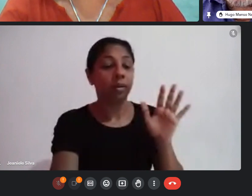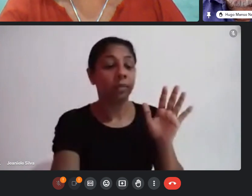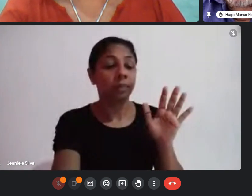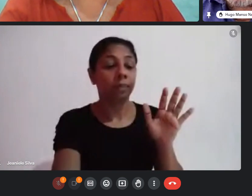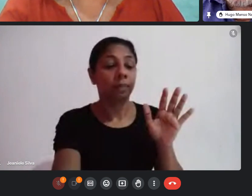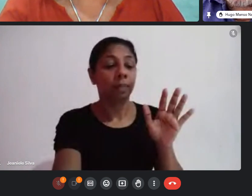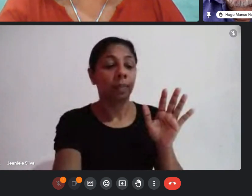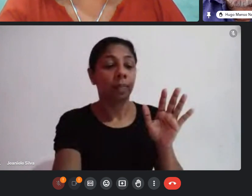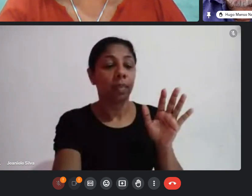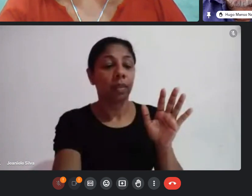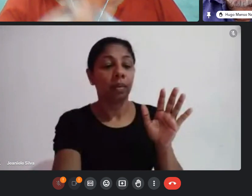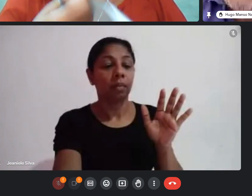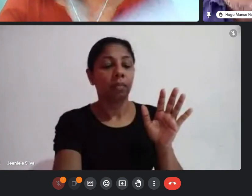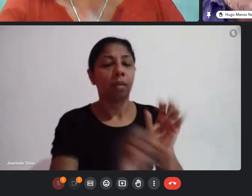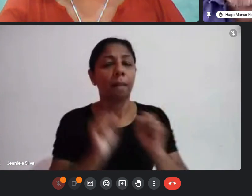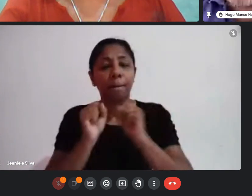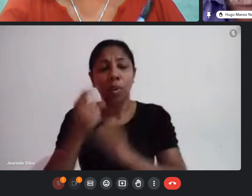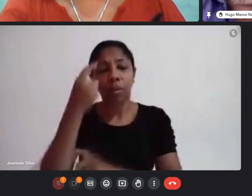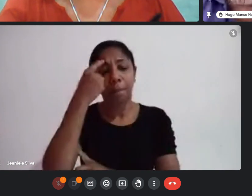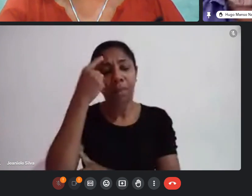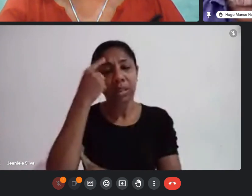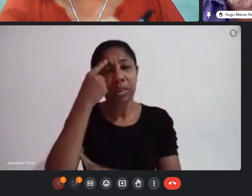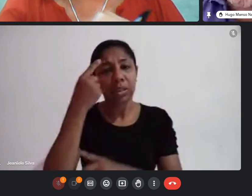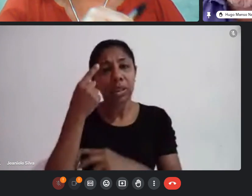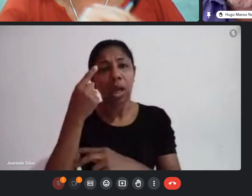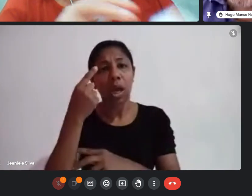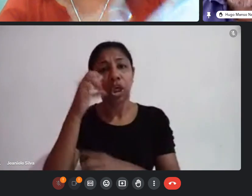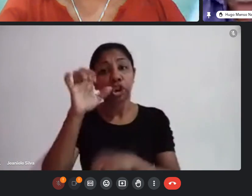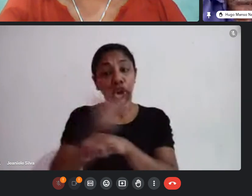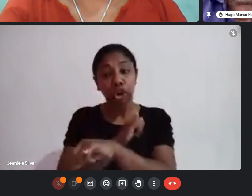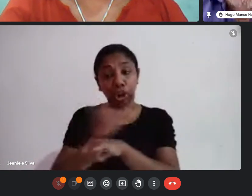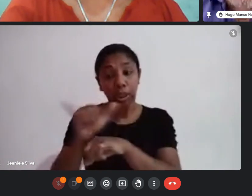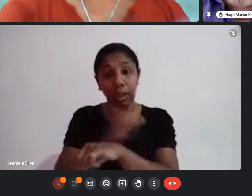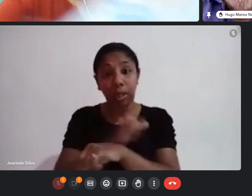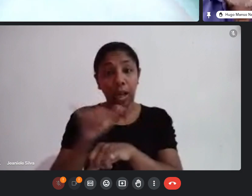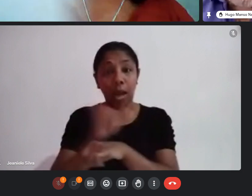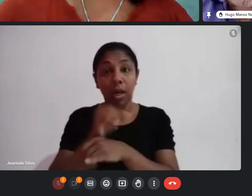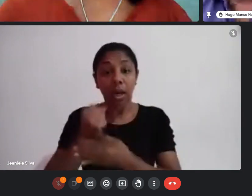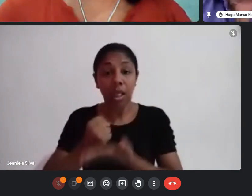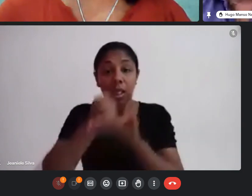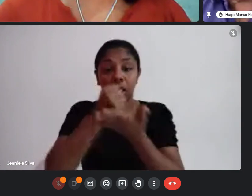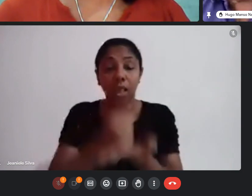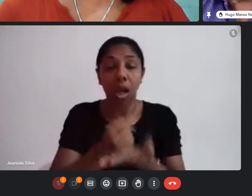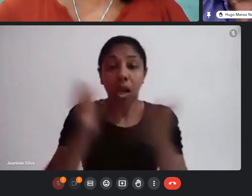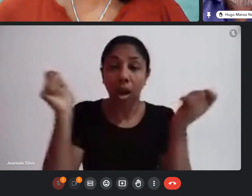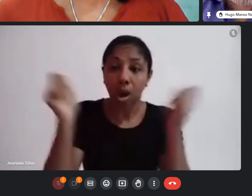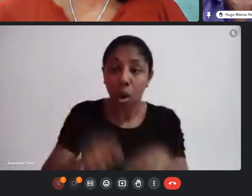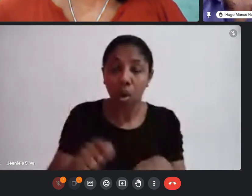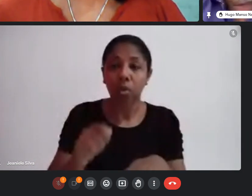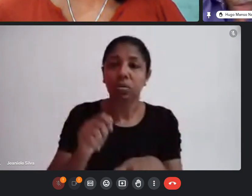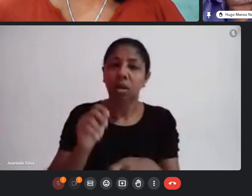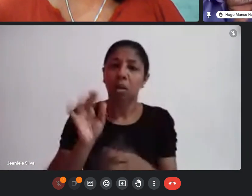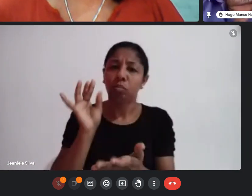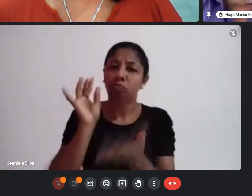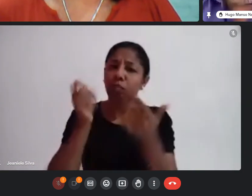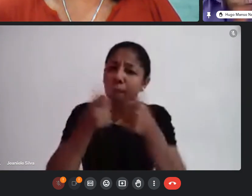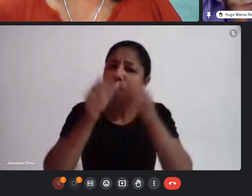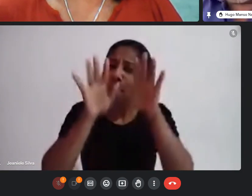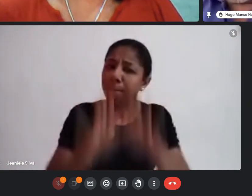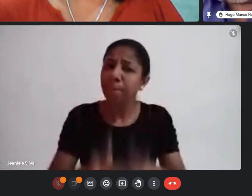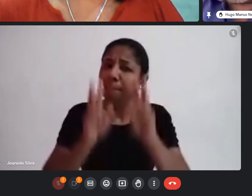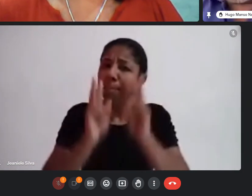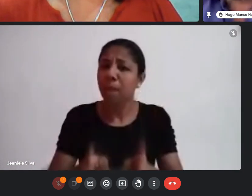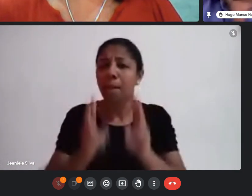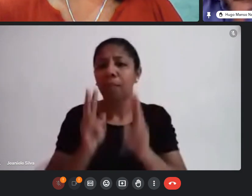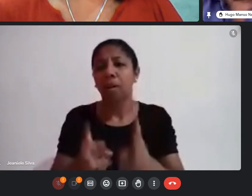poderia pensar em algo que estruturasse que desse condições de um funcionamento permanente por exemplo nós não temos muito que